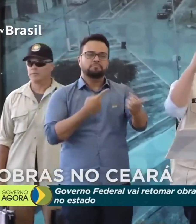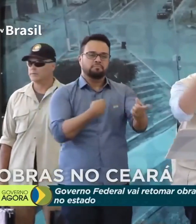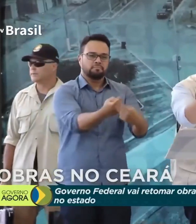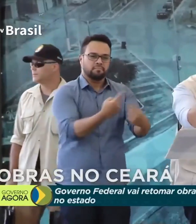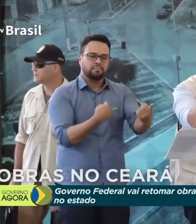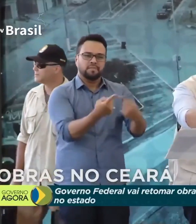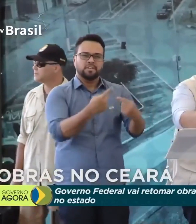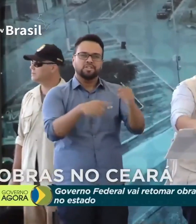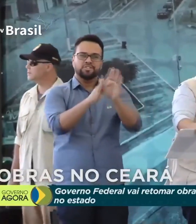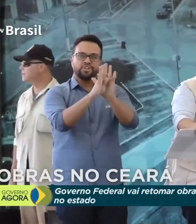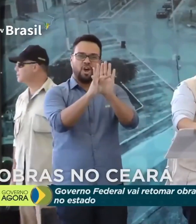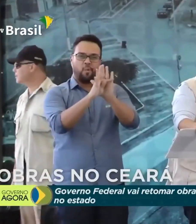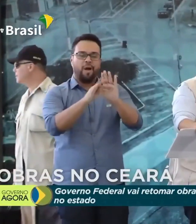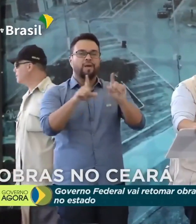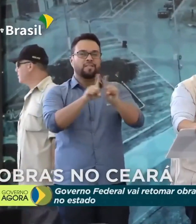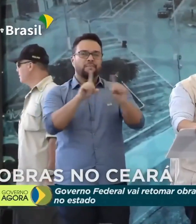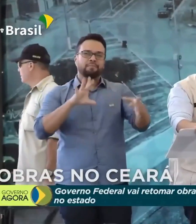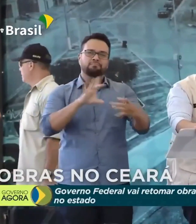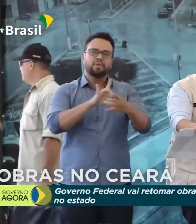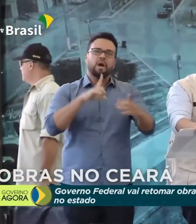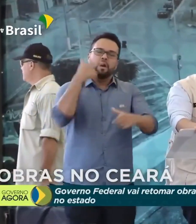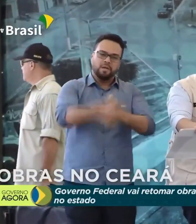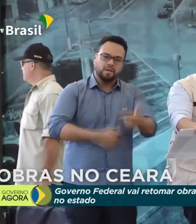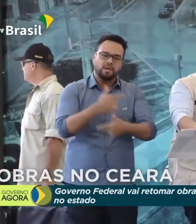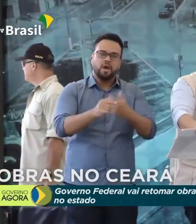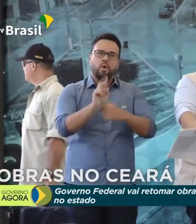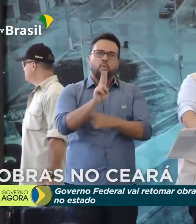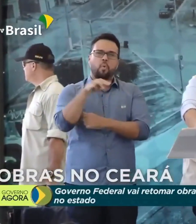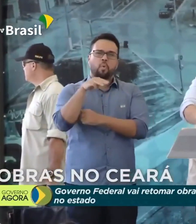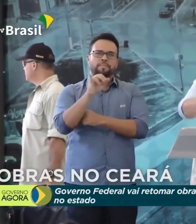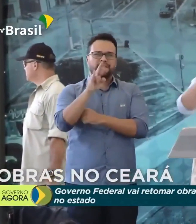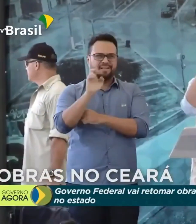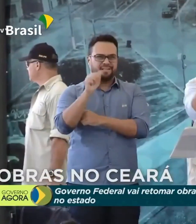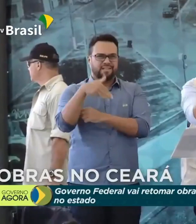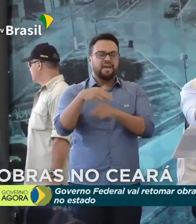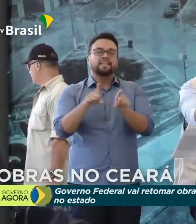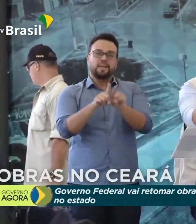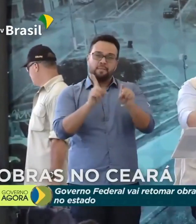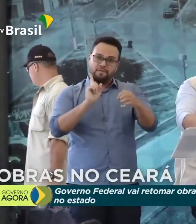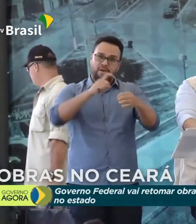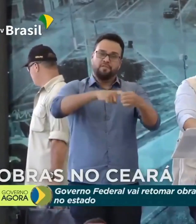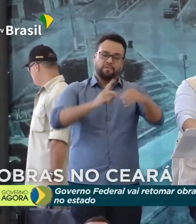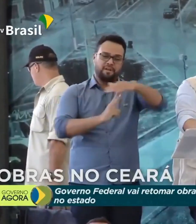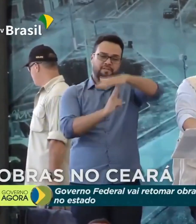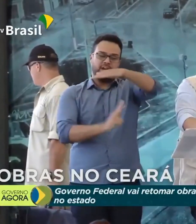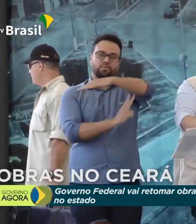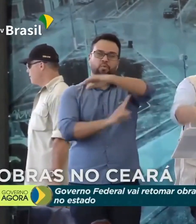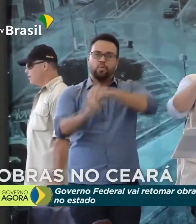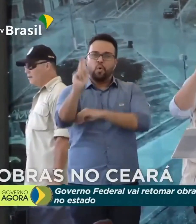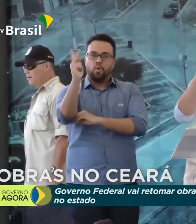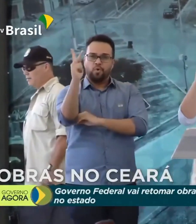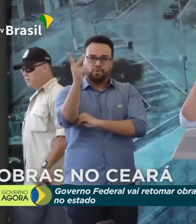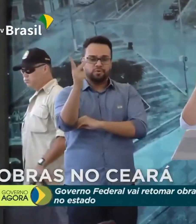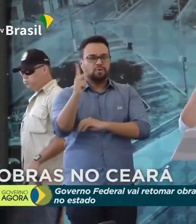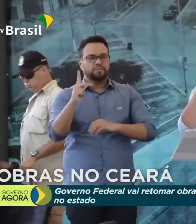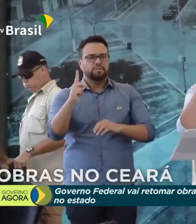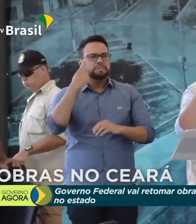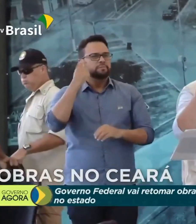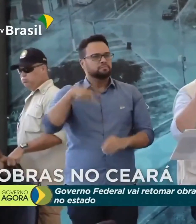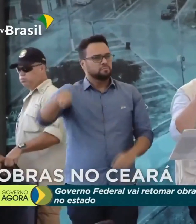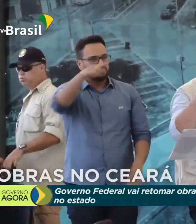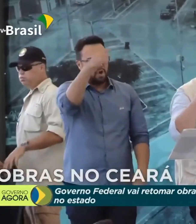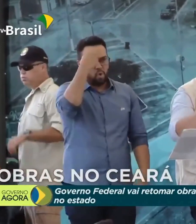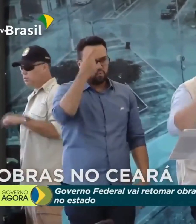Nós vamos retomar as variantes de Frios e o Mirim. Nós vamos retomar o viaduto de Horizonte. E muita gente não